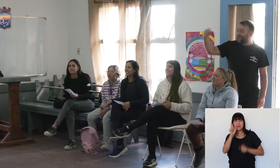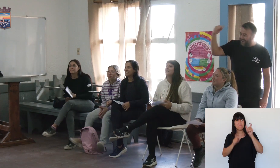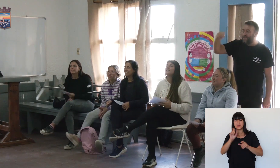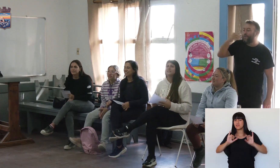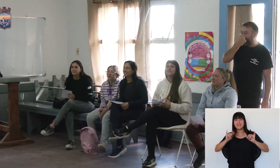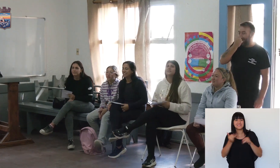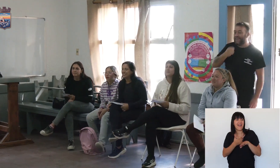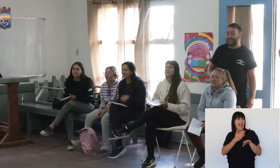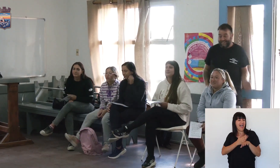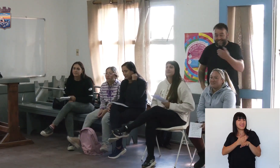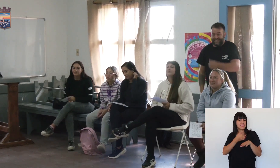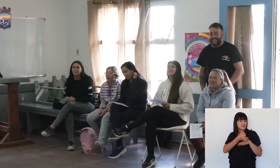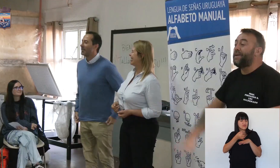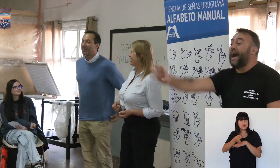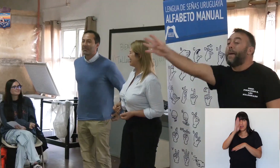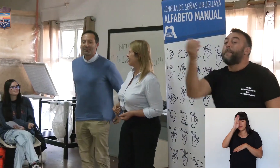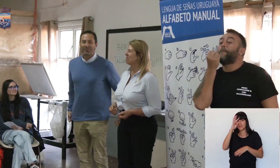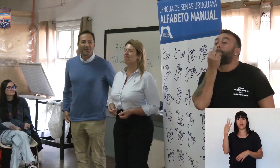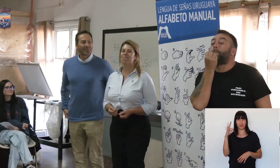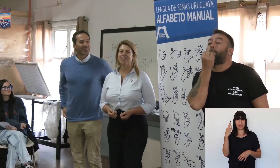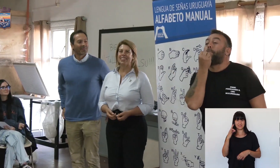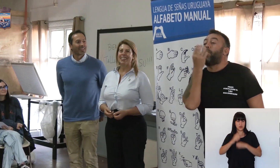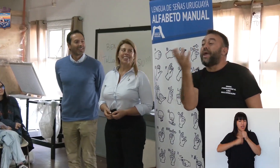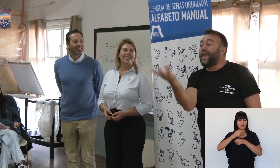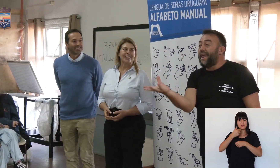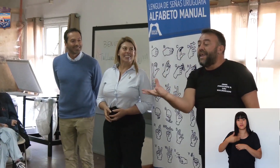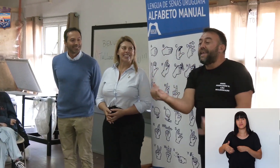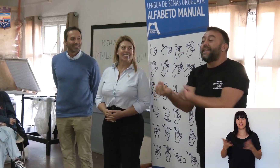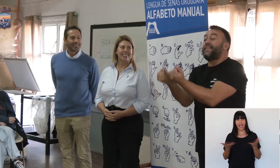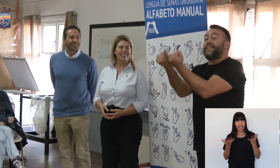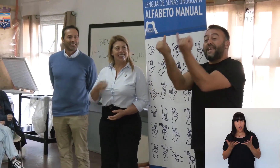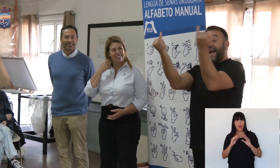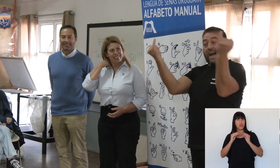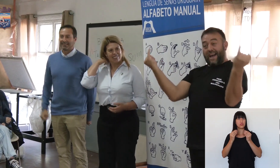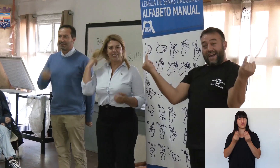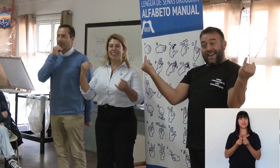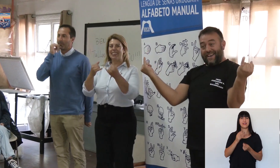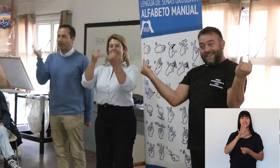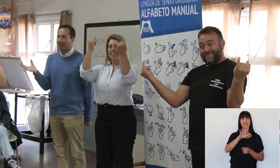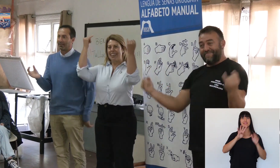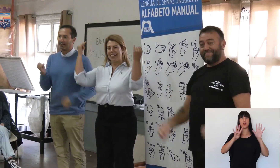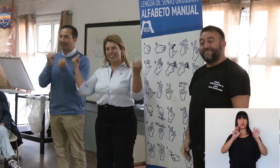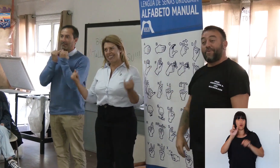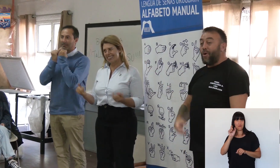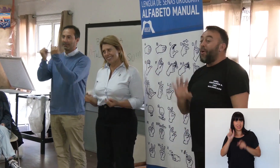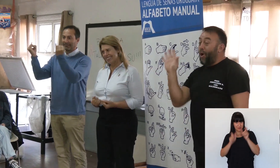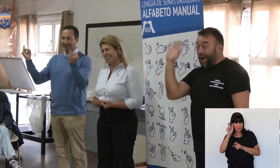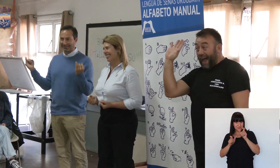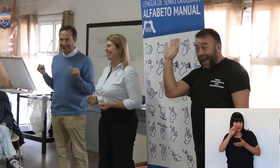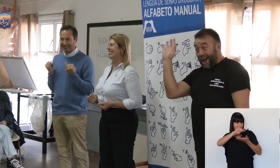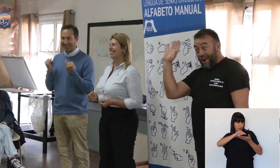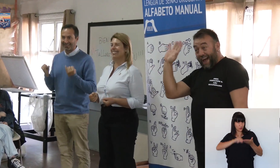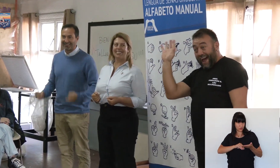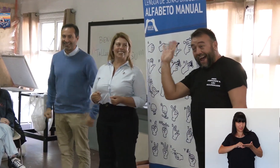pasado por estos talleres a lo largo de los años. En esta oportunidad hay 590 personas inscriptas,